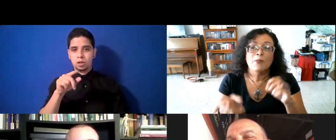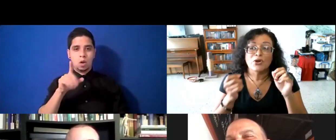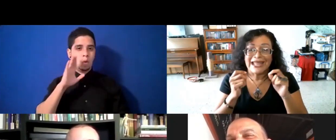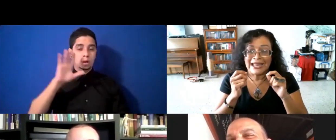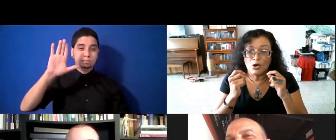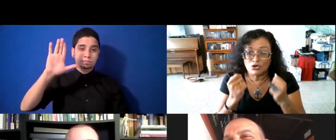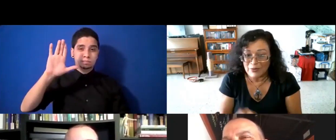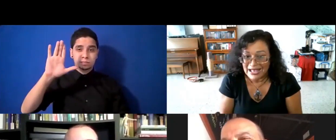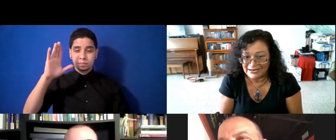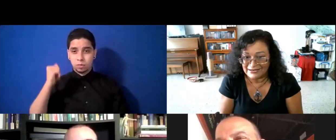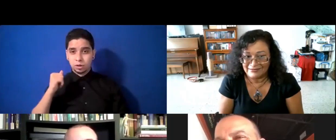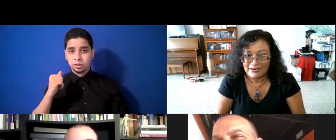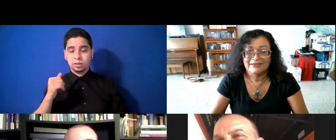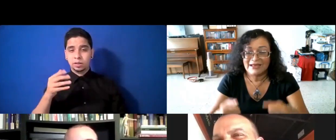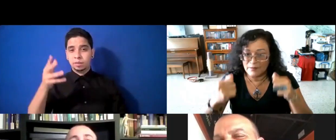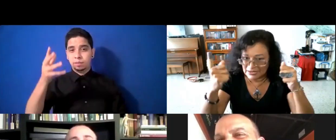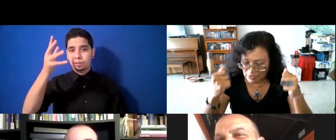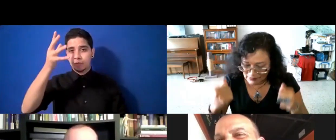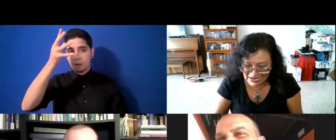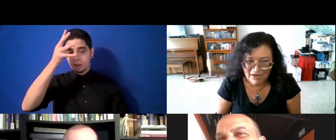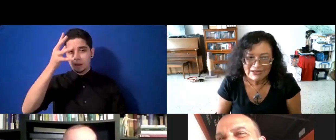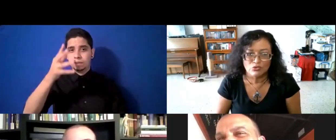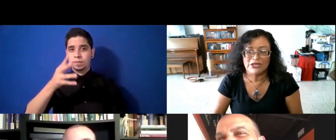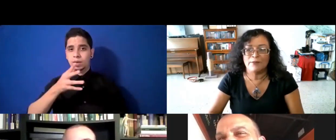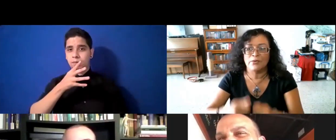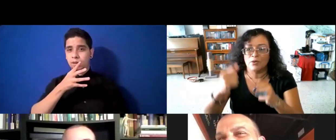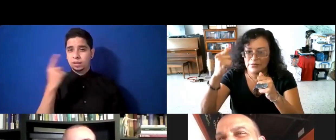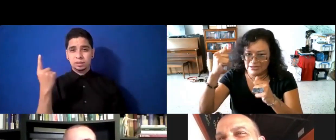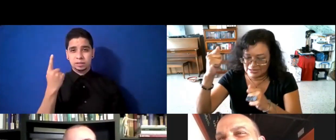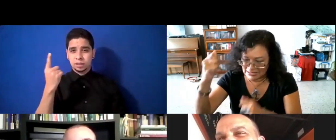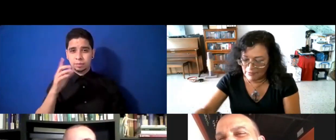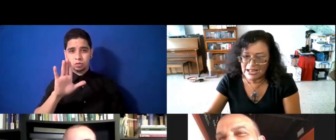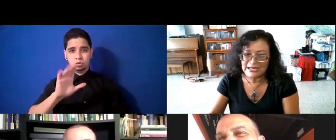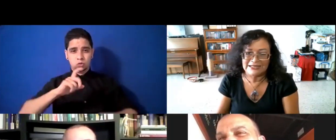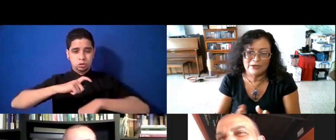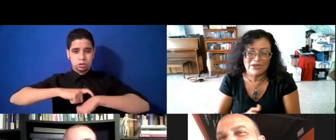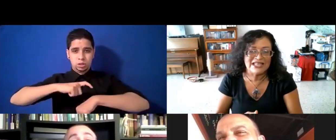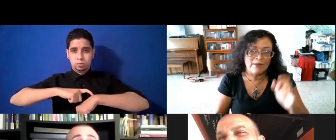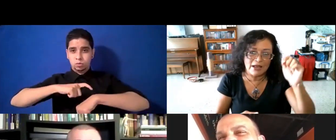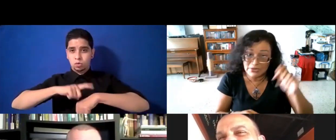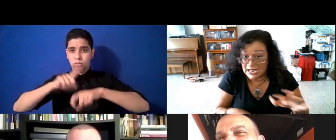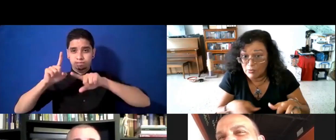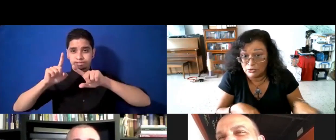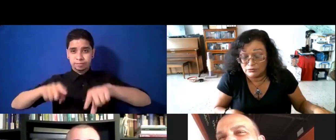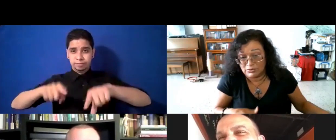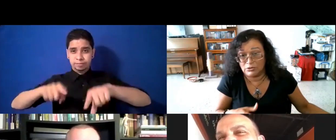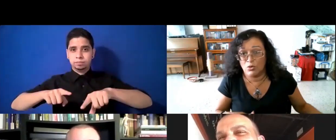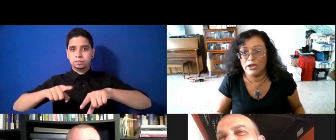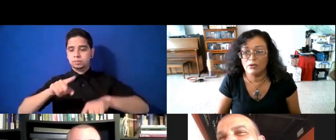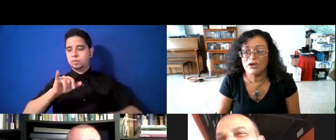porque los padres, siempre sacaban su tiempo, y estaban ahí, si no estaba, Ian, cuando estuvo en mi